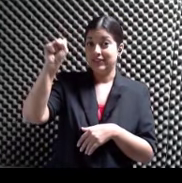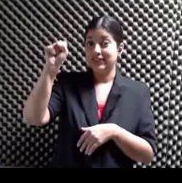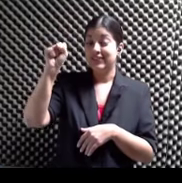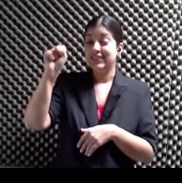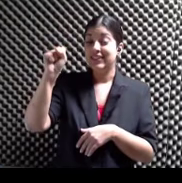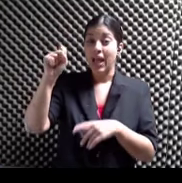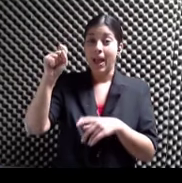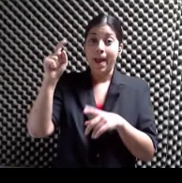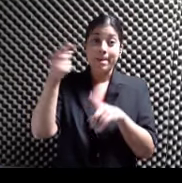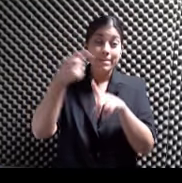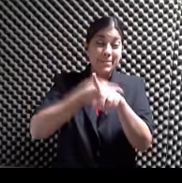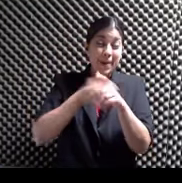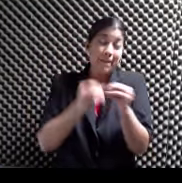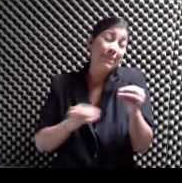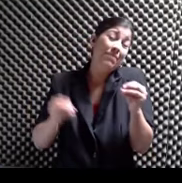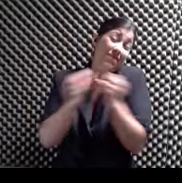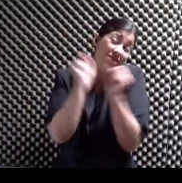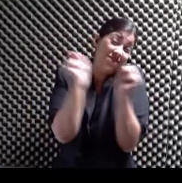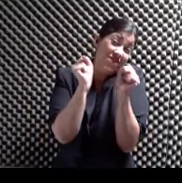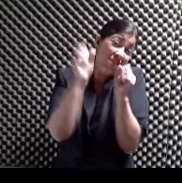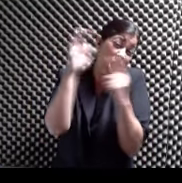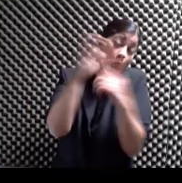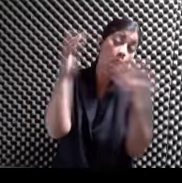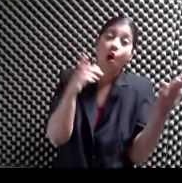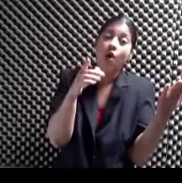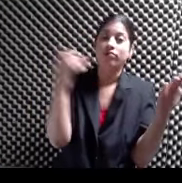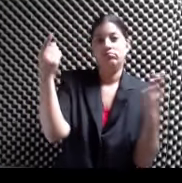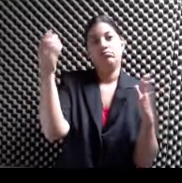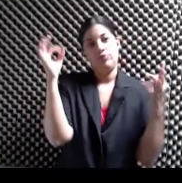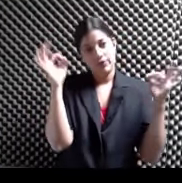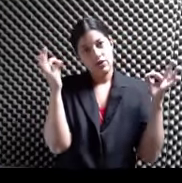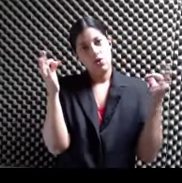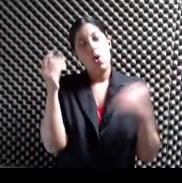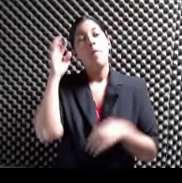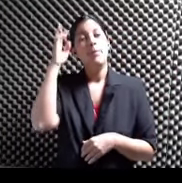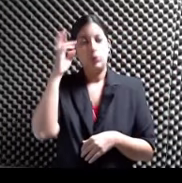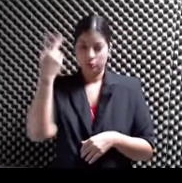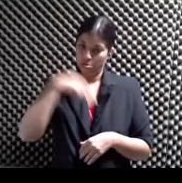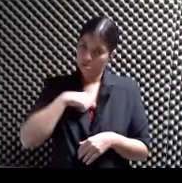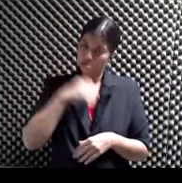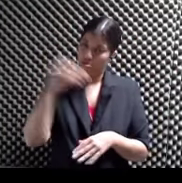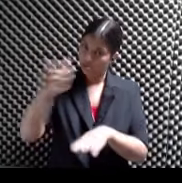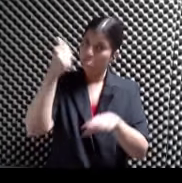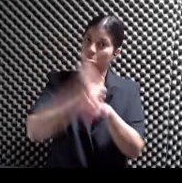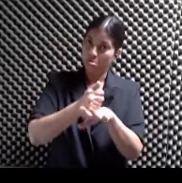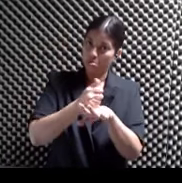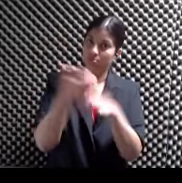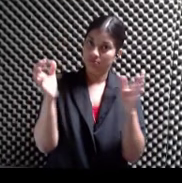ha sido el mes de febrero Ahí está Y esa es la idea por la cual Y esa es la idea por la cual Este festival se está haciendo